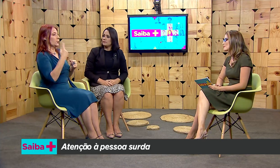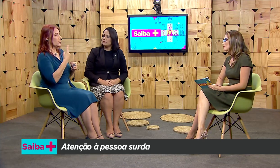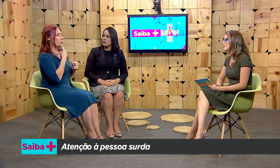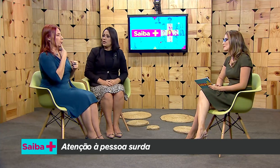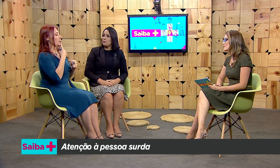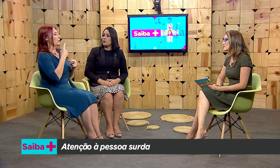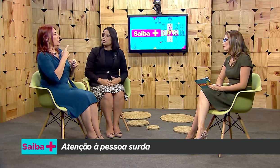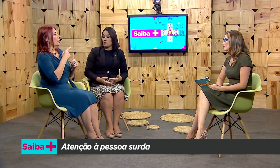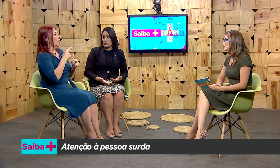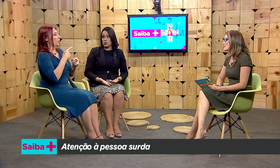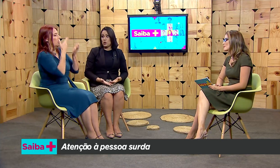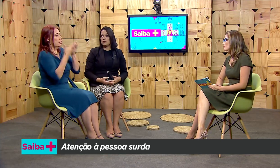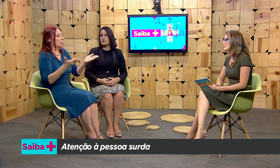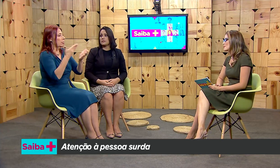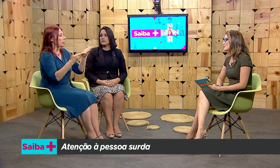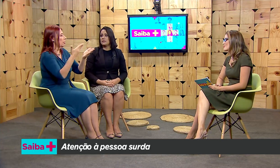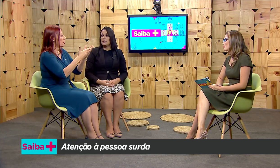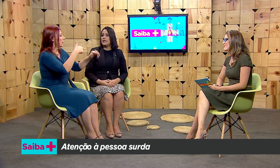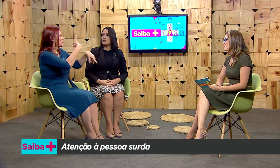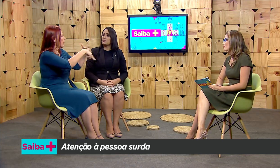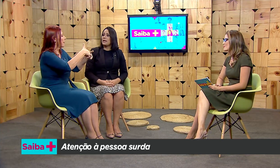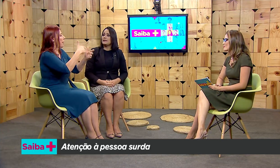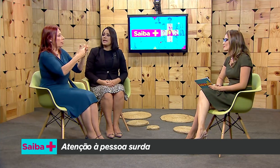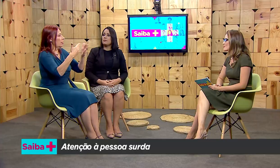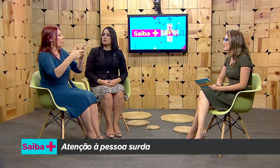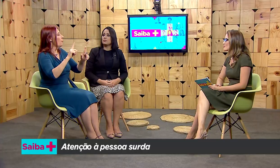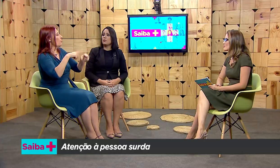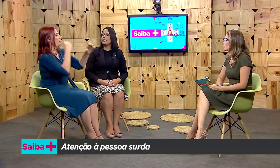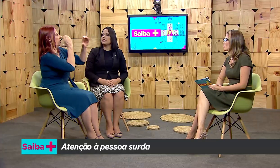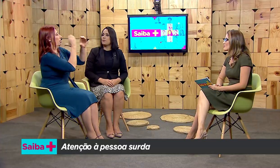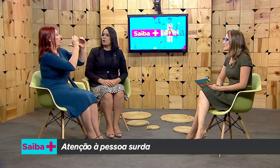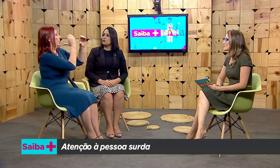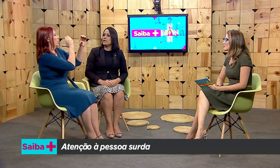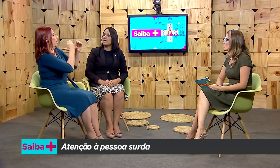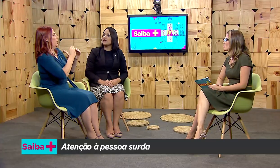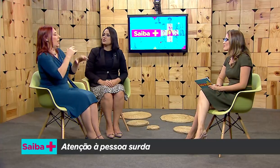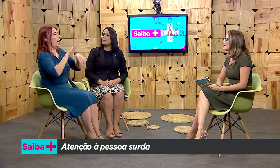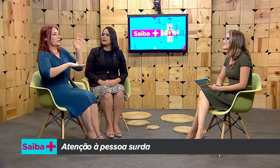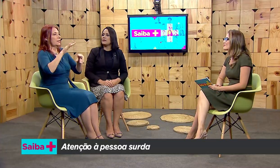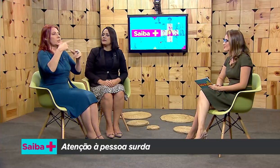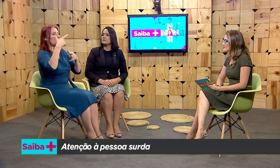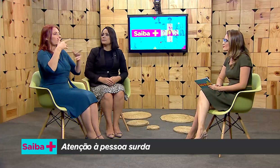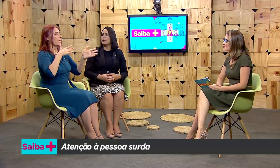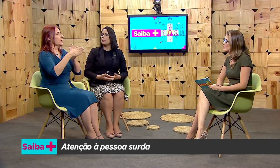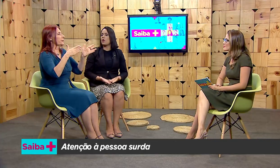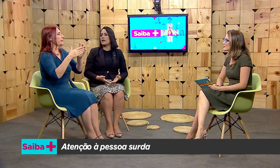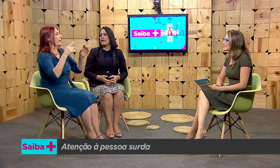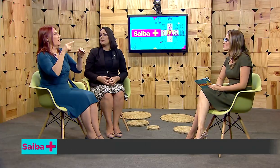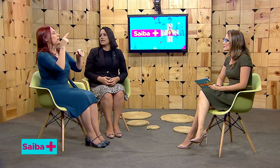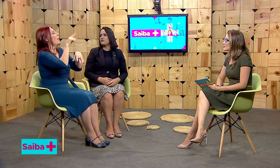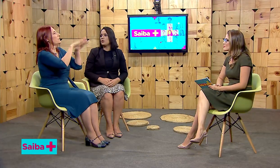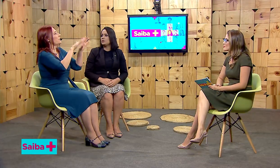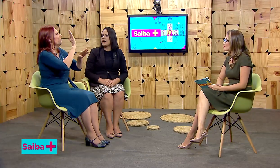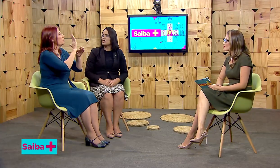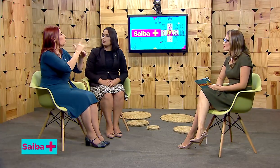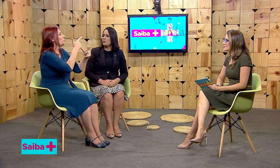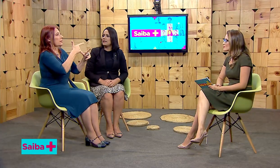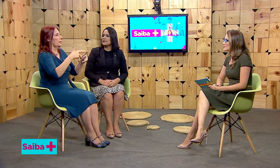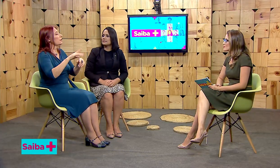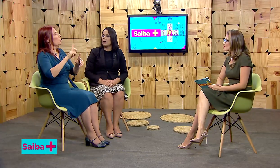Pois somos surdos e nós perdemos muitas oportunidades pelo bloqueio, pela dificuldade na comunicação,